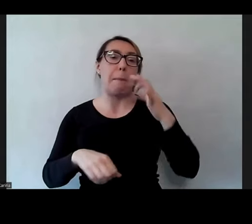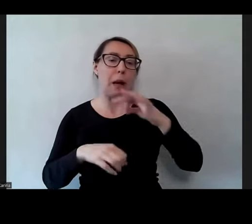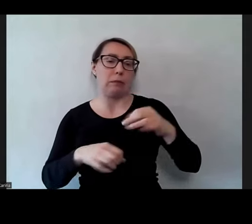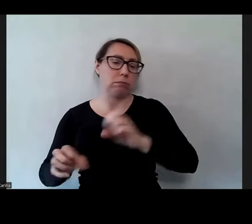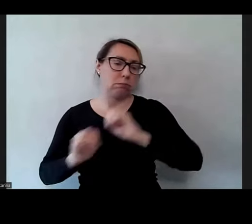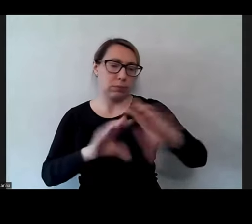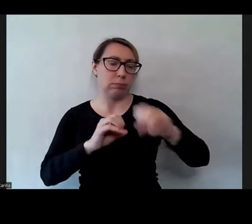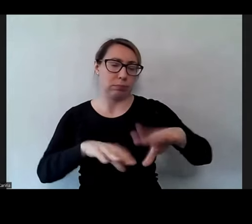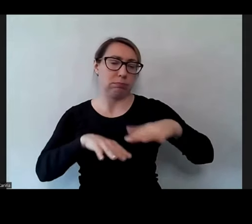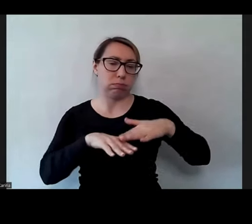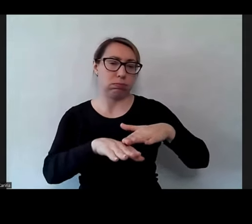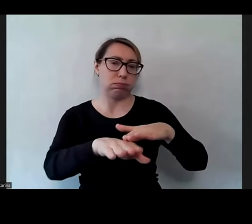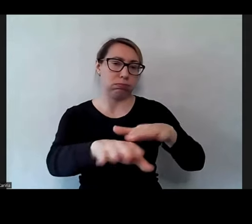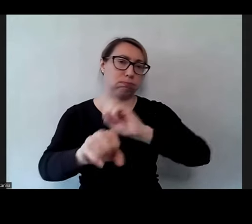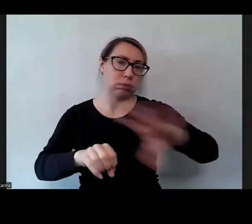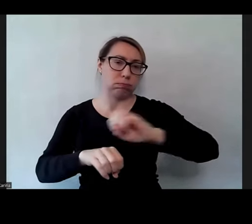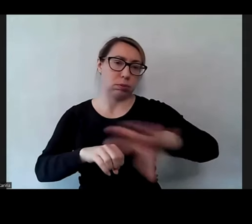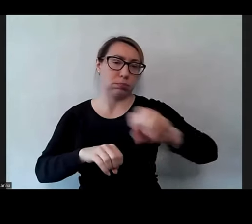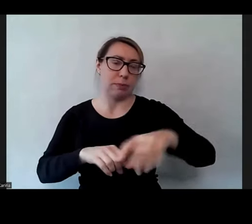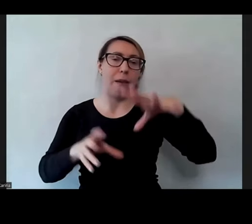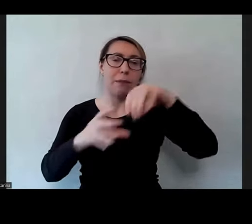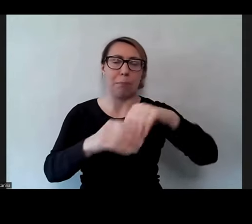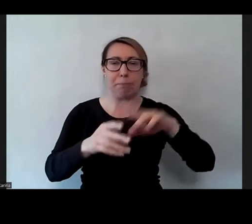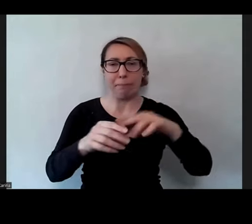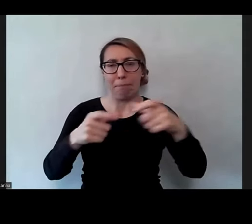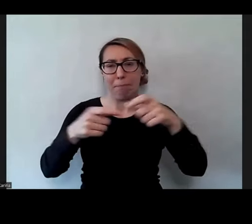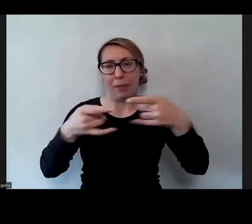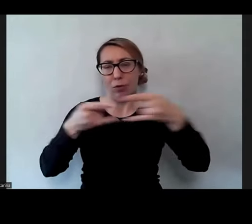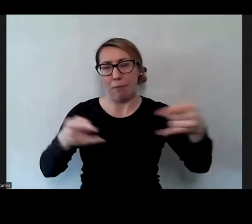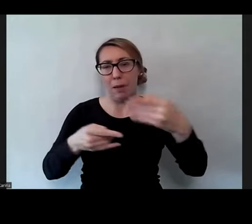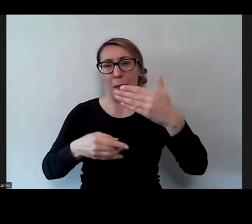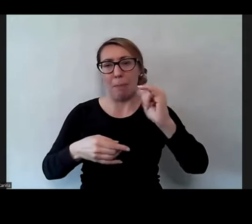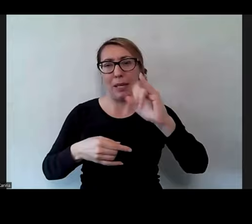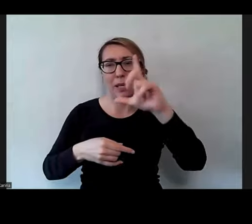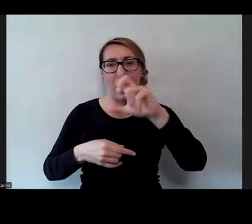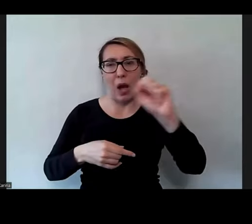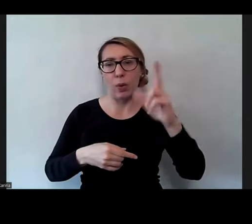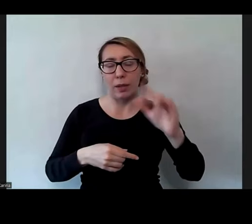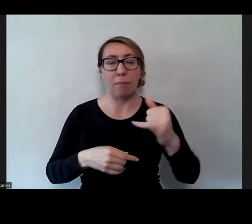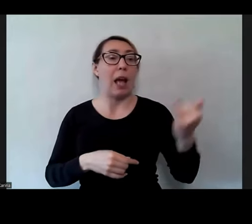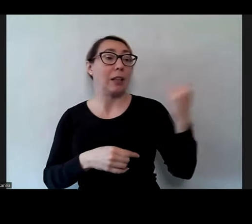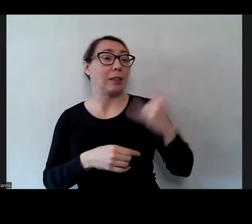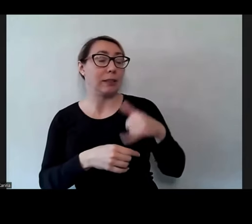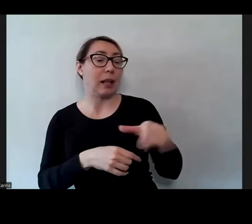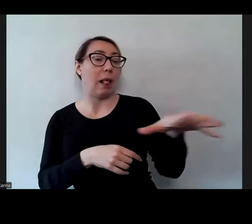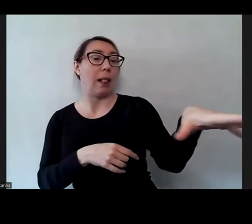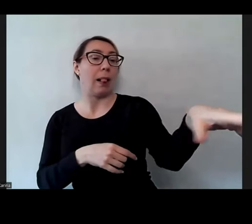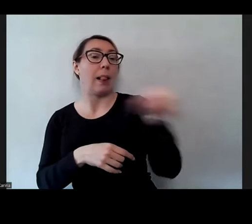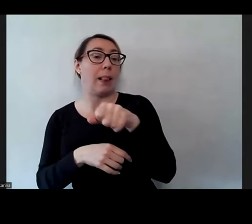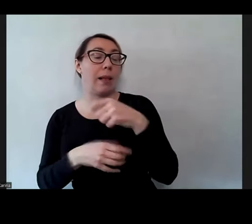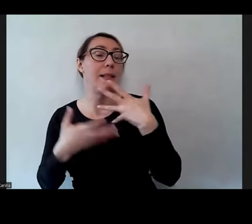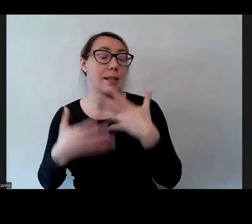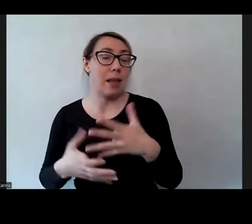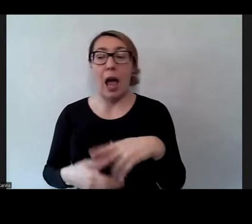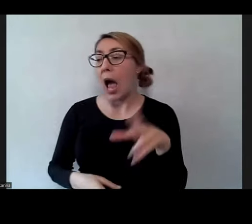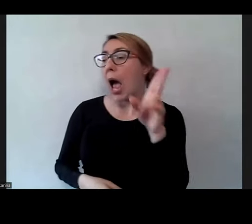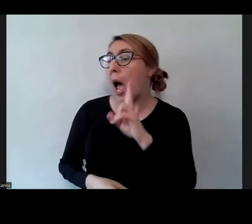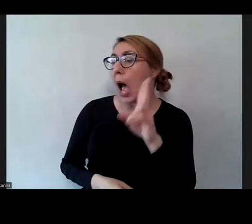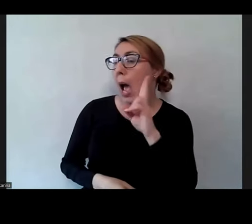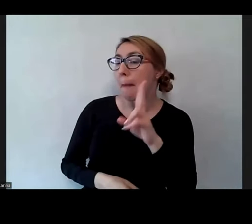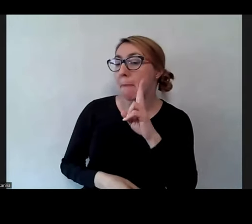produkty, m.in. były tam jakieś Michałki. Dziecko wyciąga rękę po Michałka. Mamusia